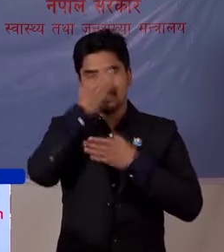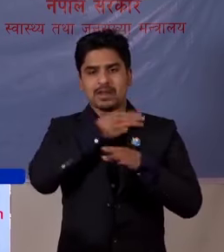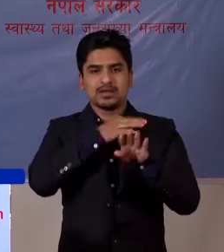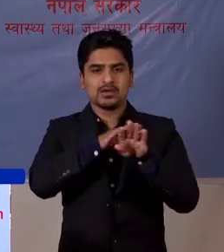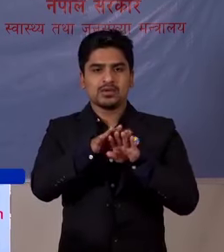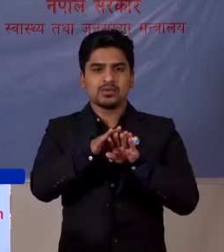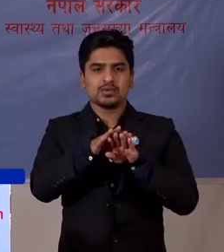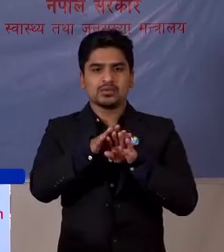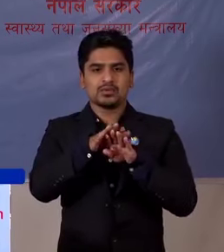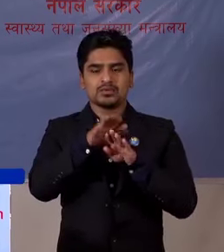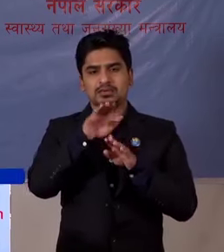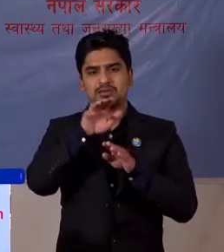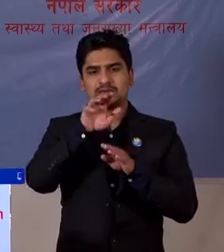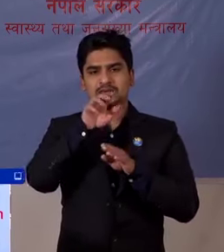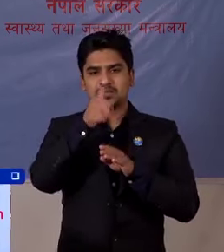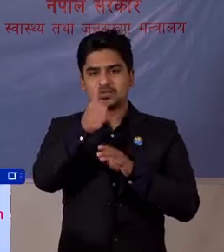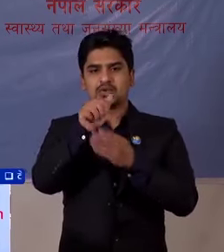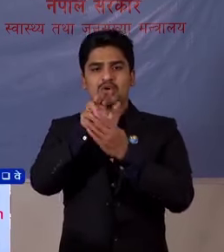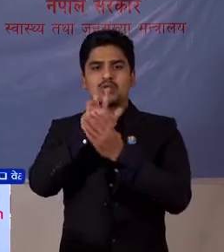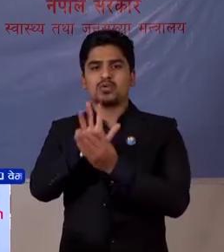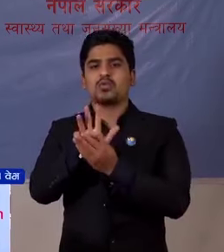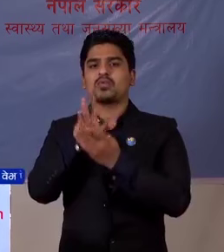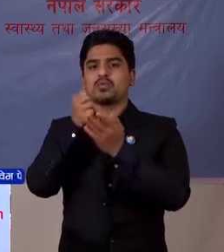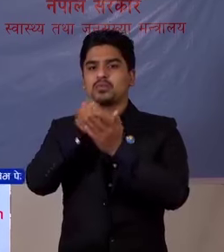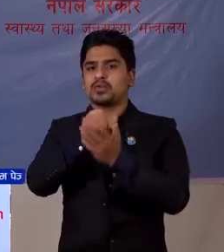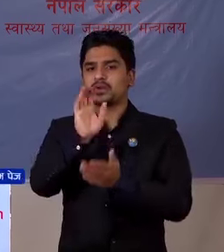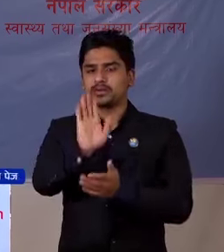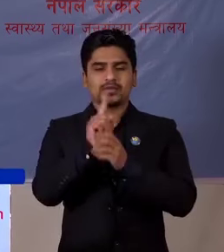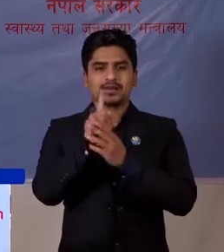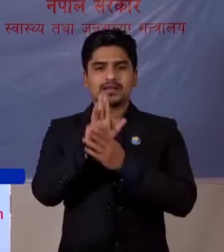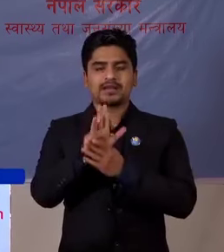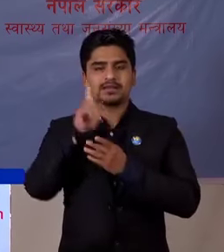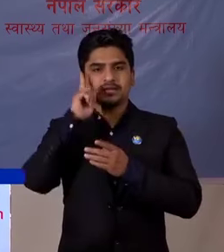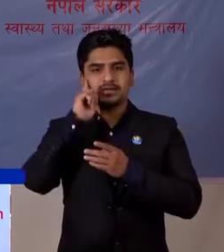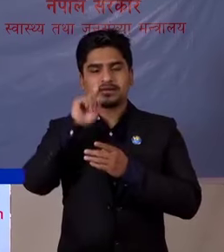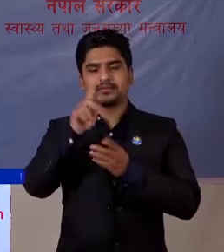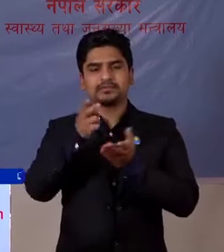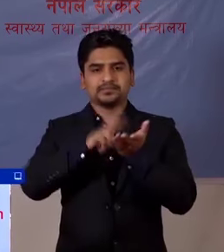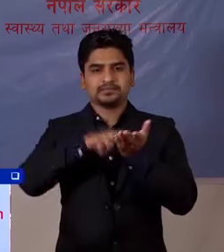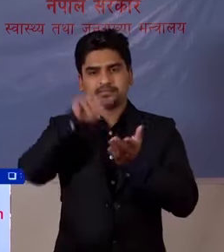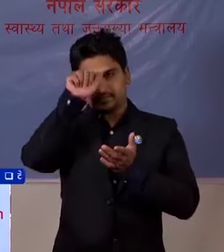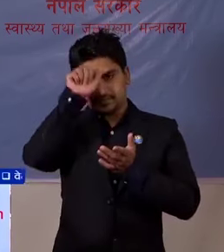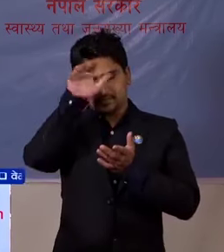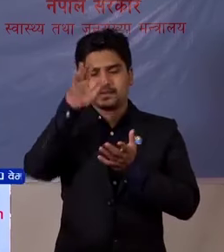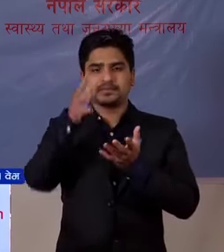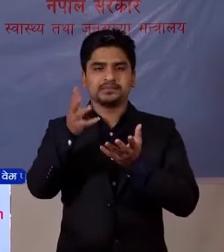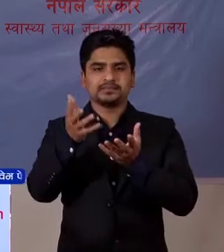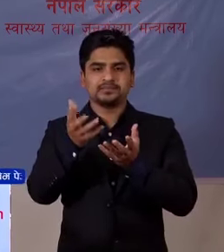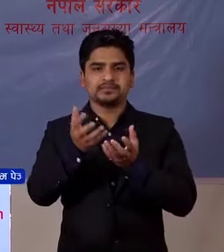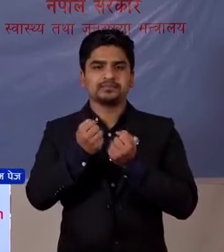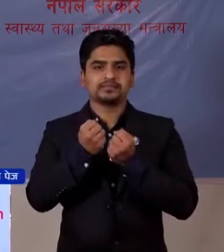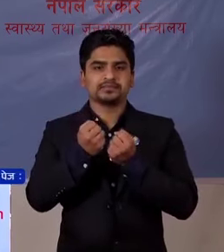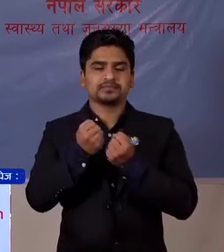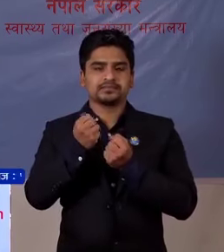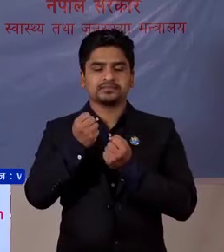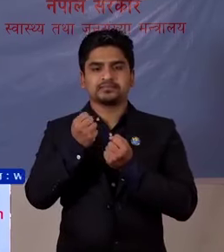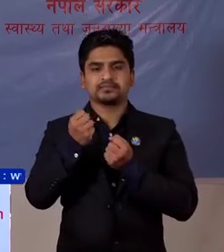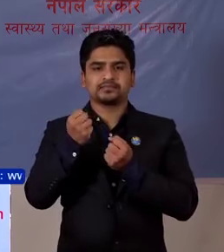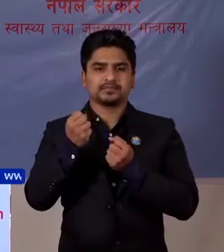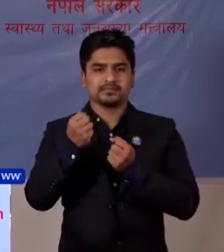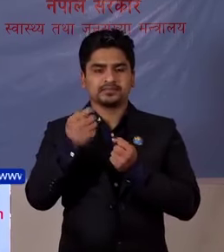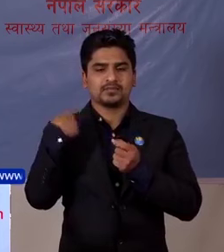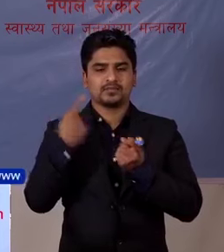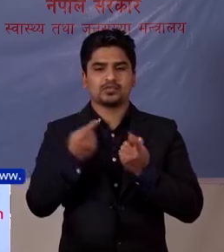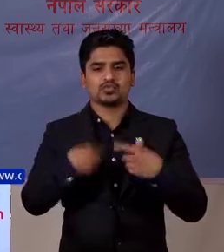हुनेको संख्या उन सहत्तरी पुगेको छो तो दैनिक अध्यवधित बिवरन प्रस्थुगर्न